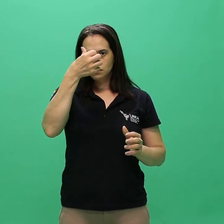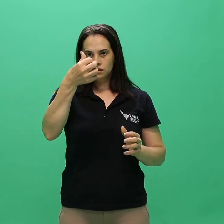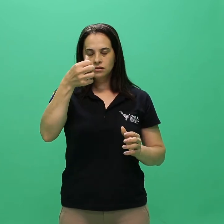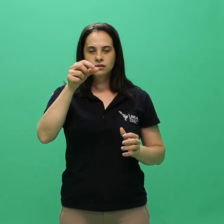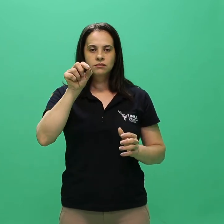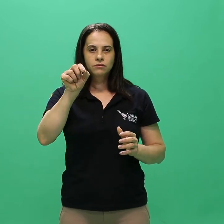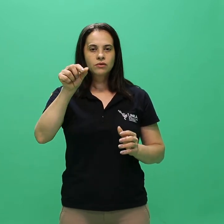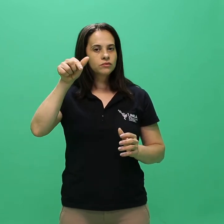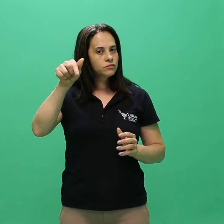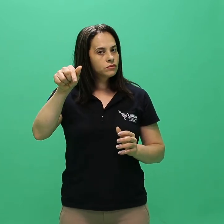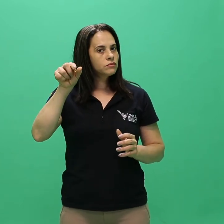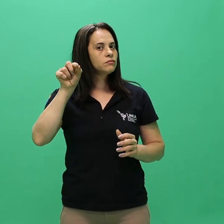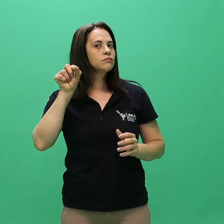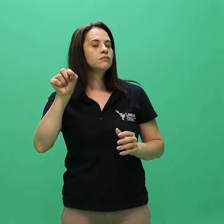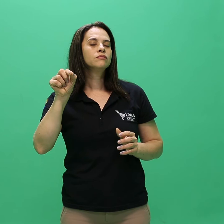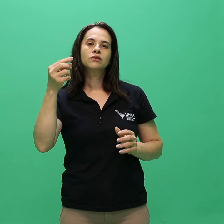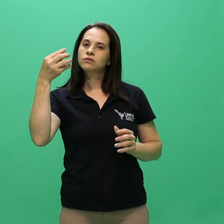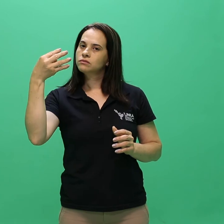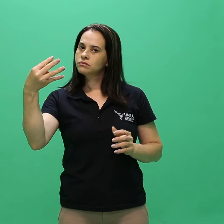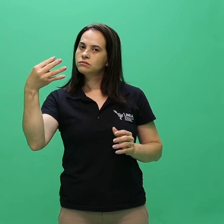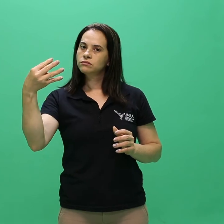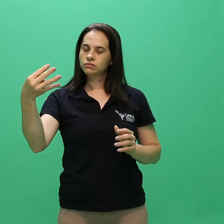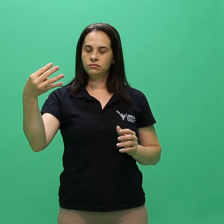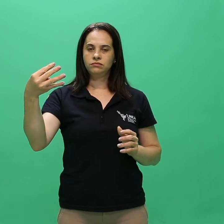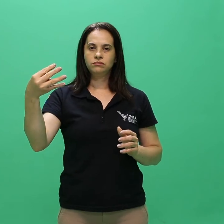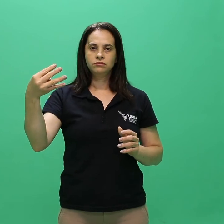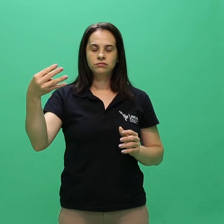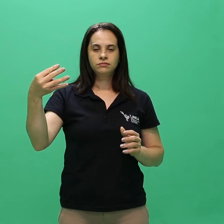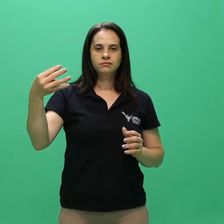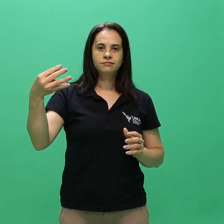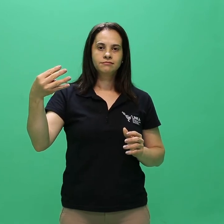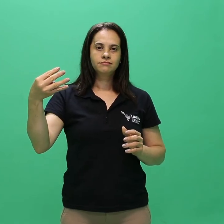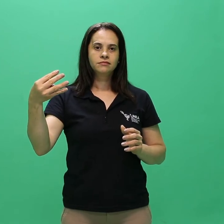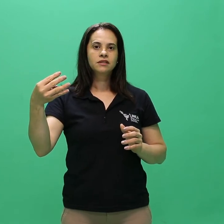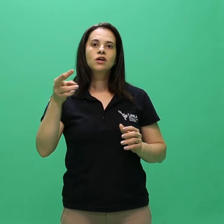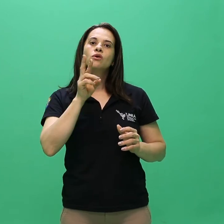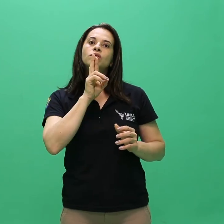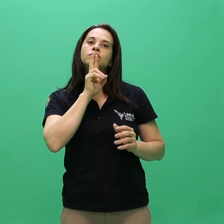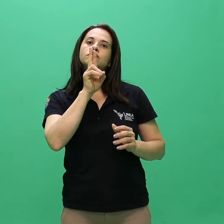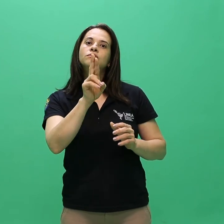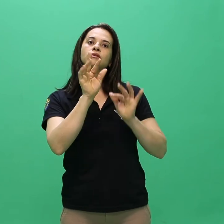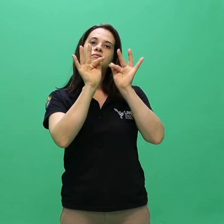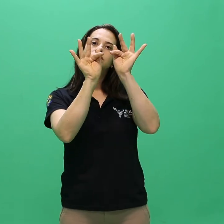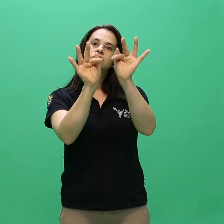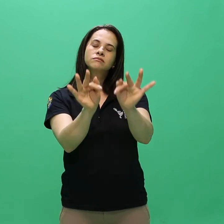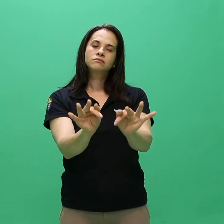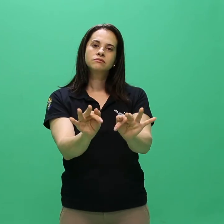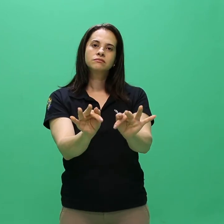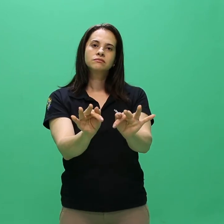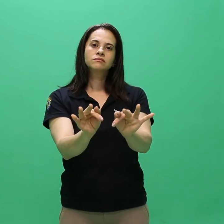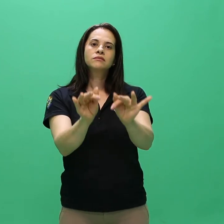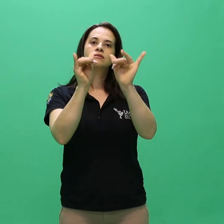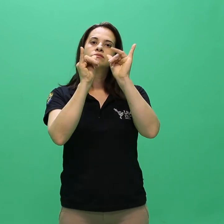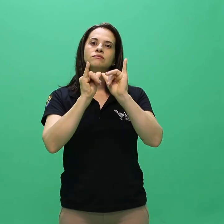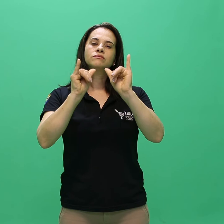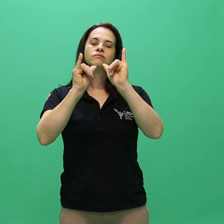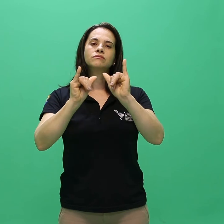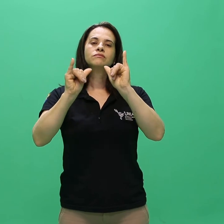6.7 7.4 6 6 O resultado final será divulgado na